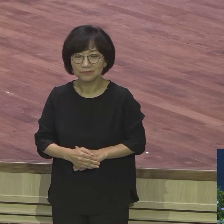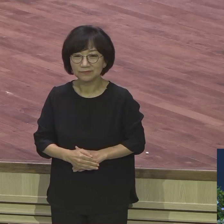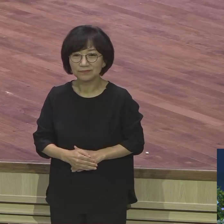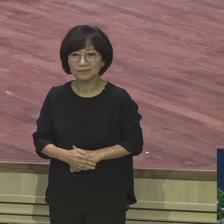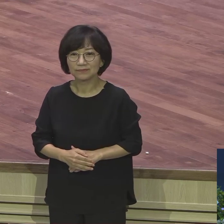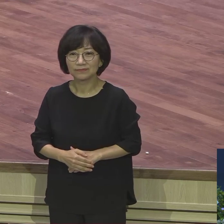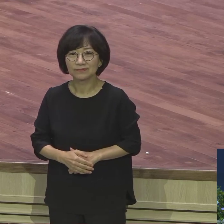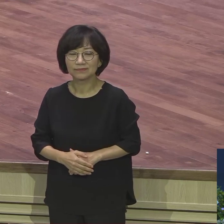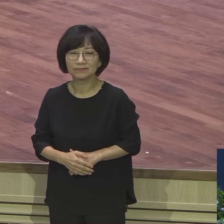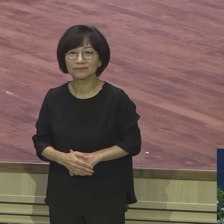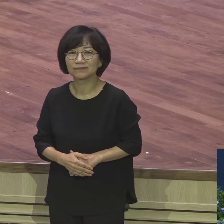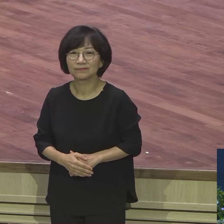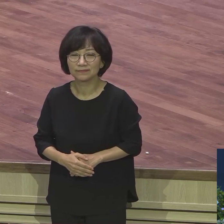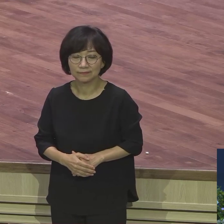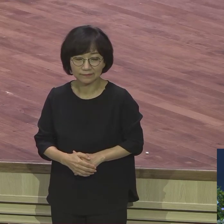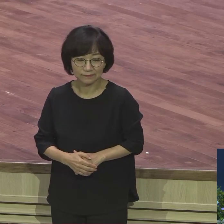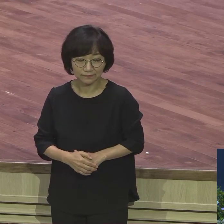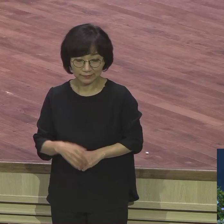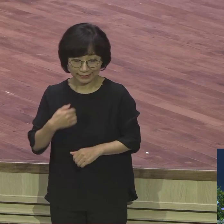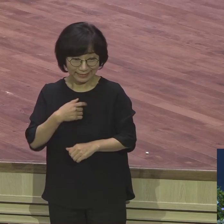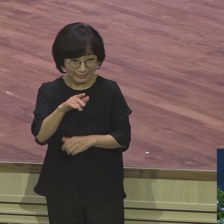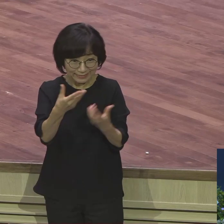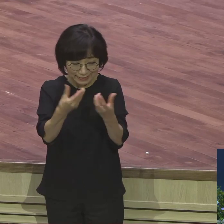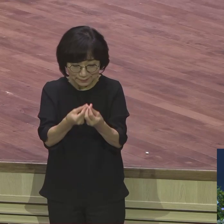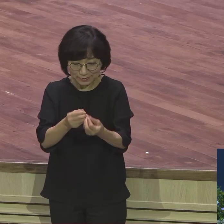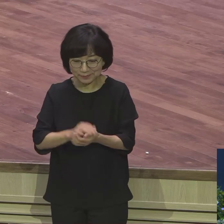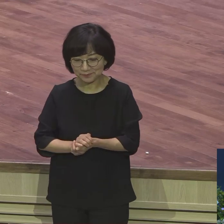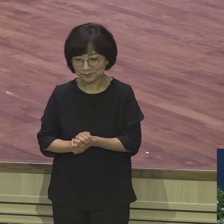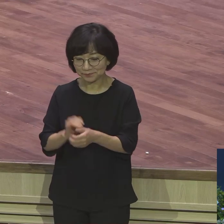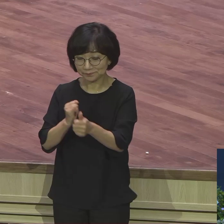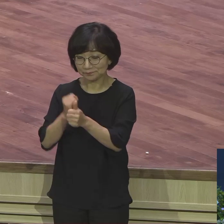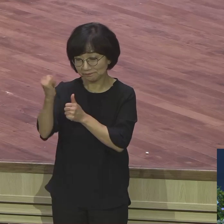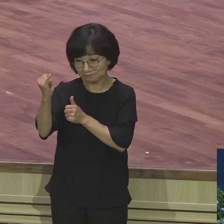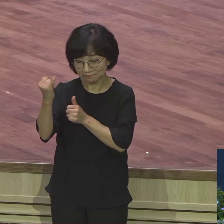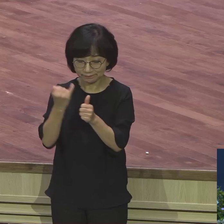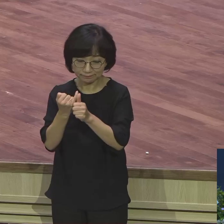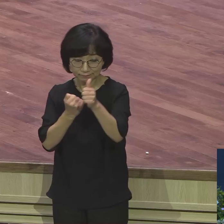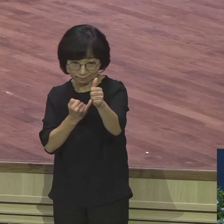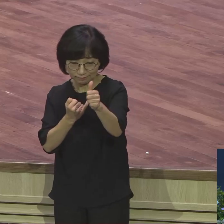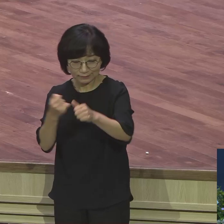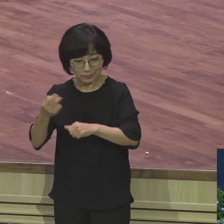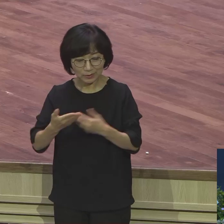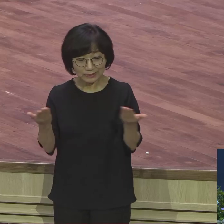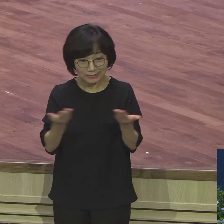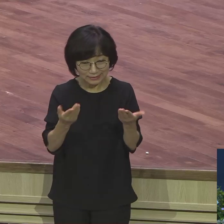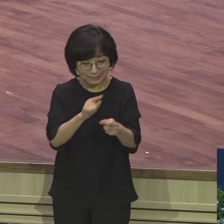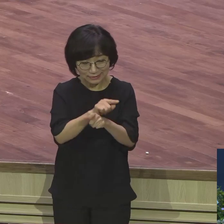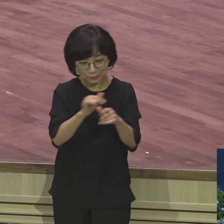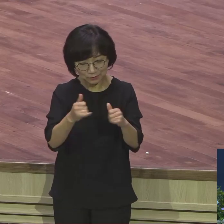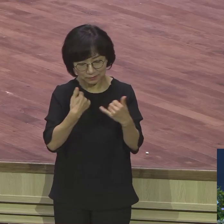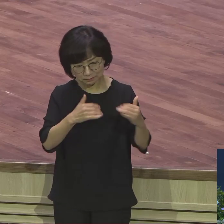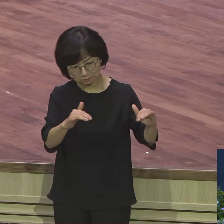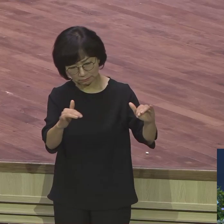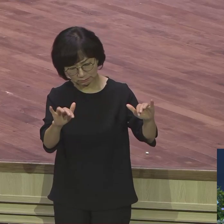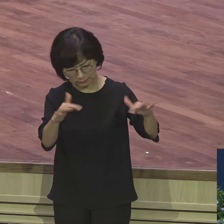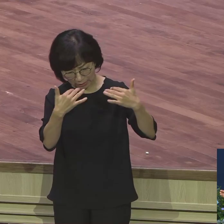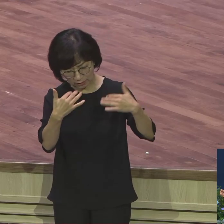여러분의 직장 동료가 여러분 남편이나 아내가 자녀들이 참으로 하나님이 함께하시는 사람이구나